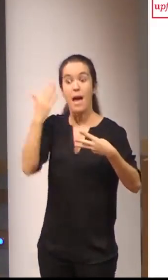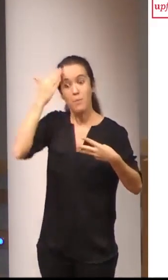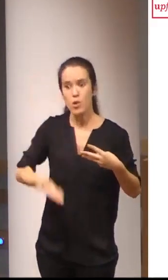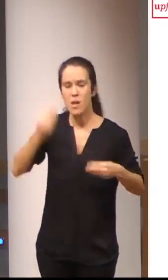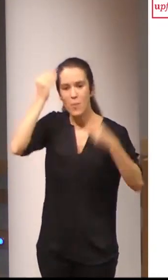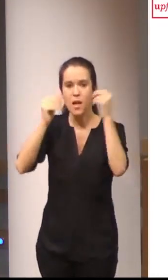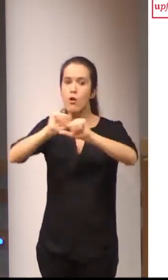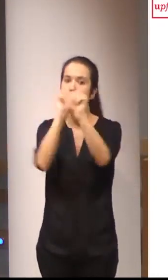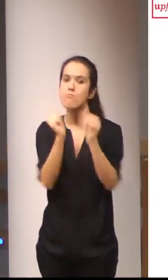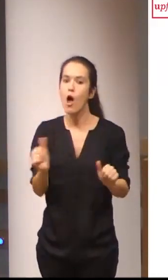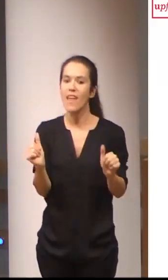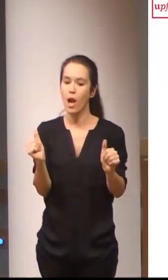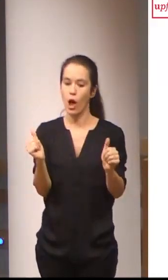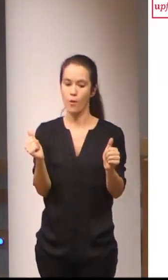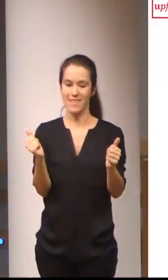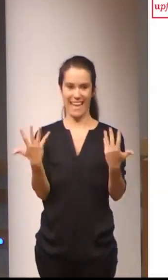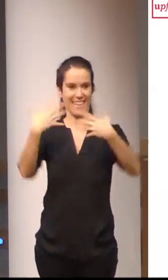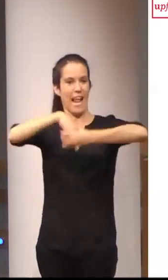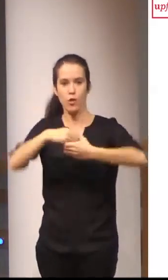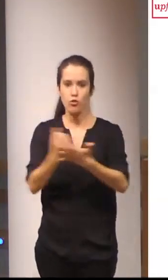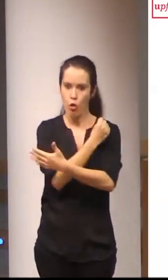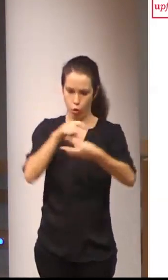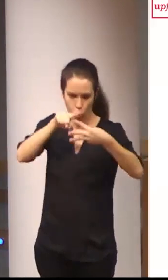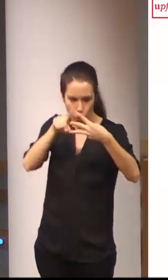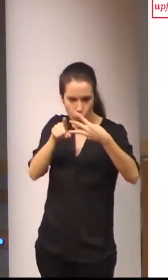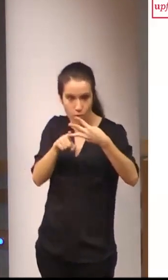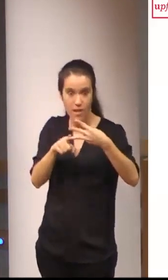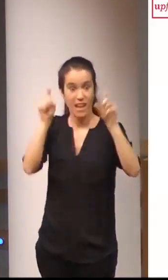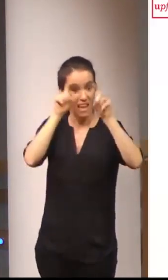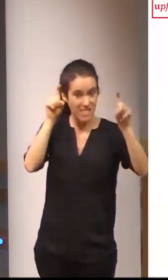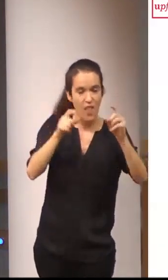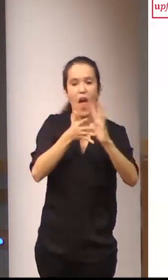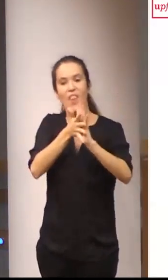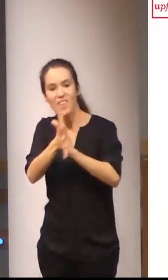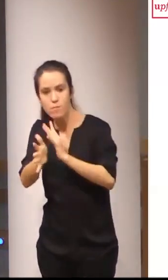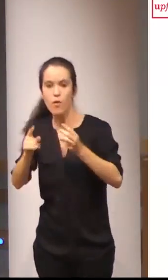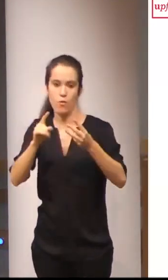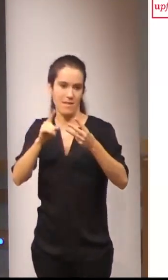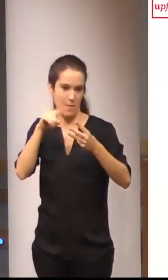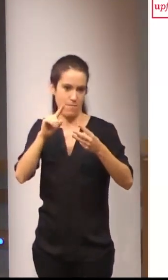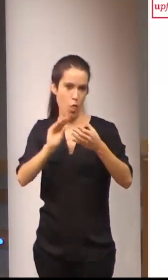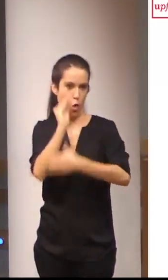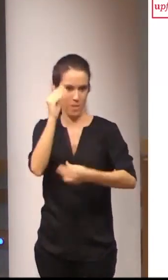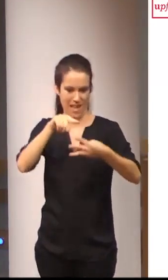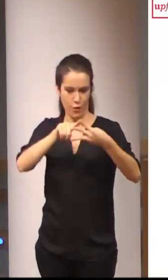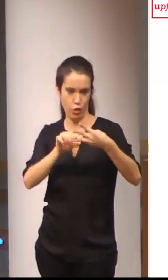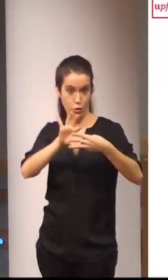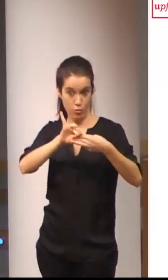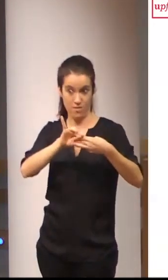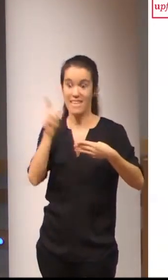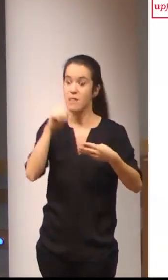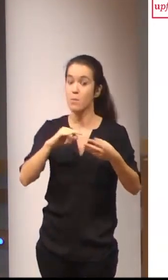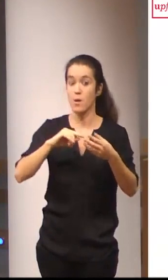que integre componentes de enseñanza descripción y documentación y finalmente que las